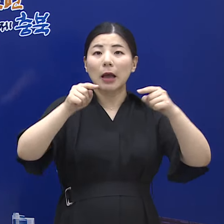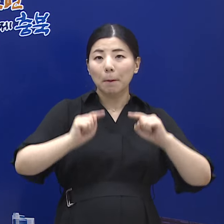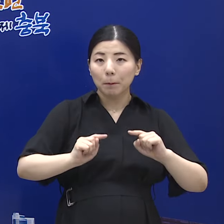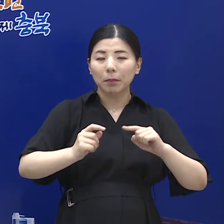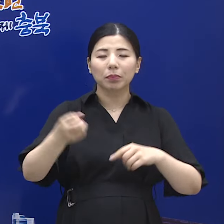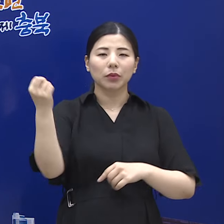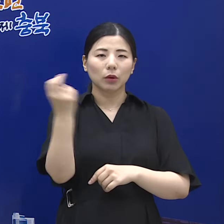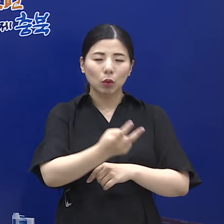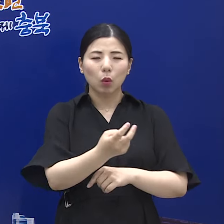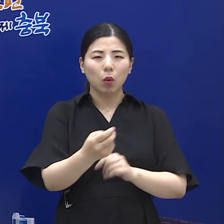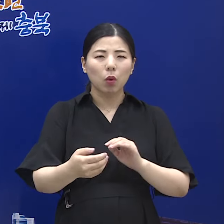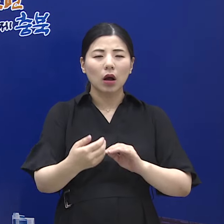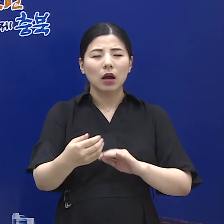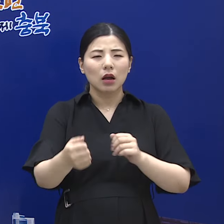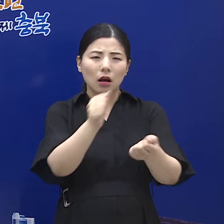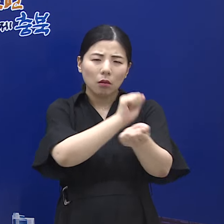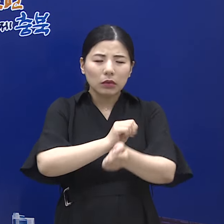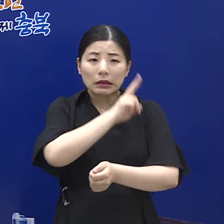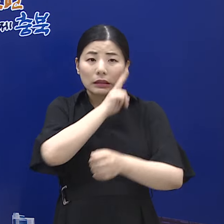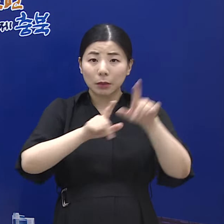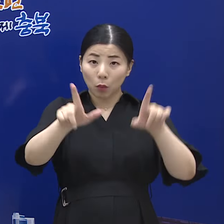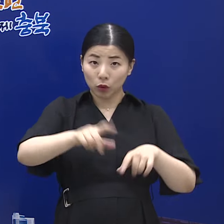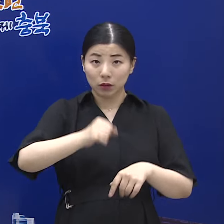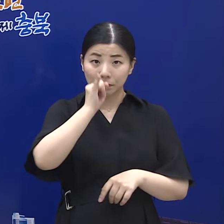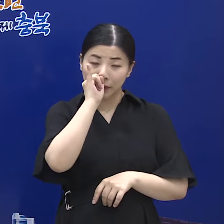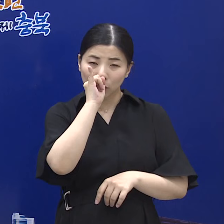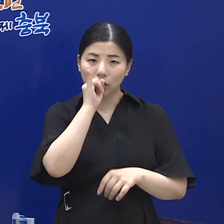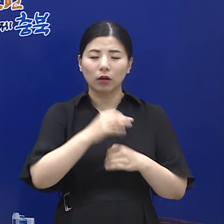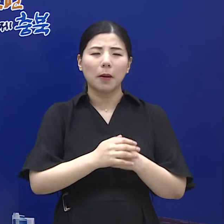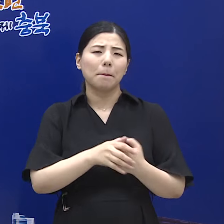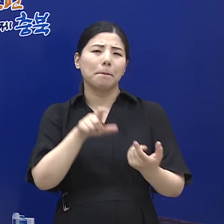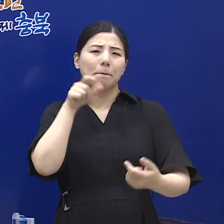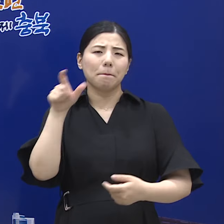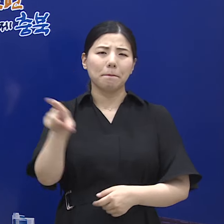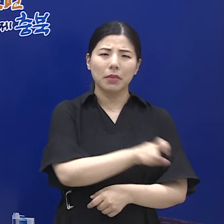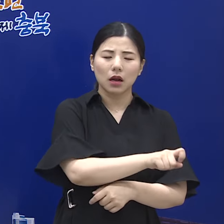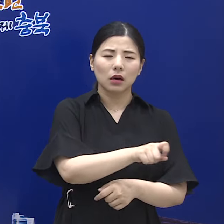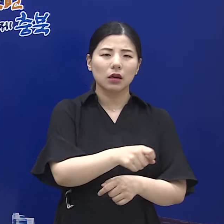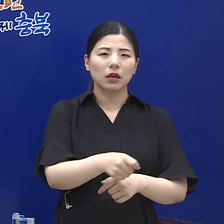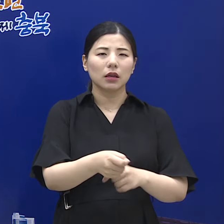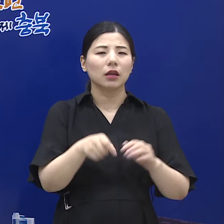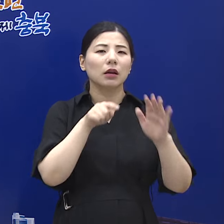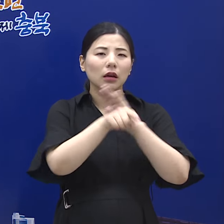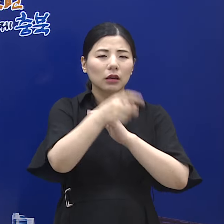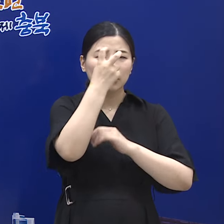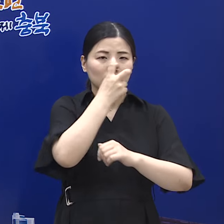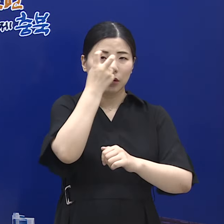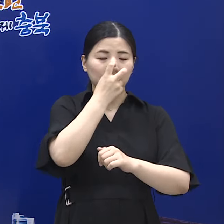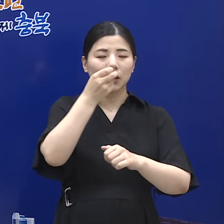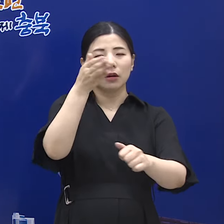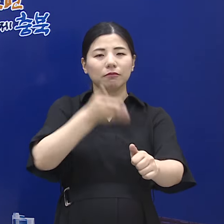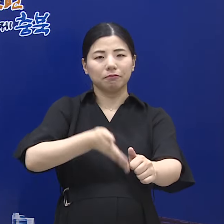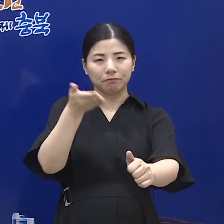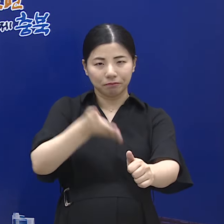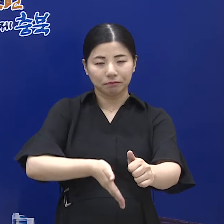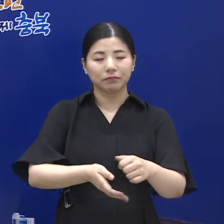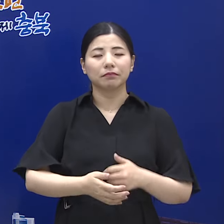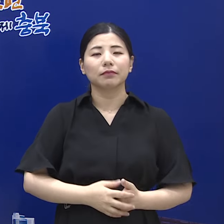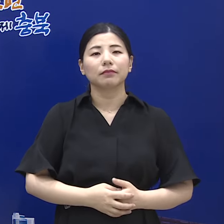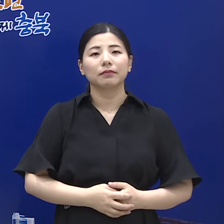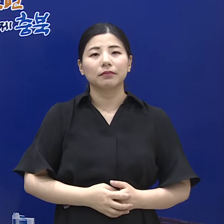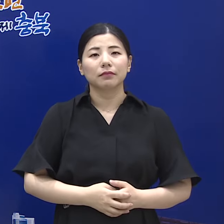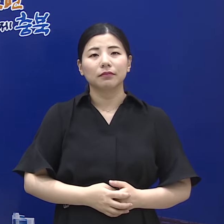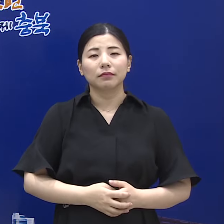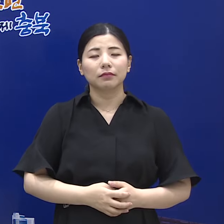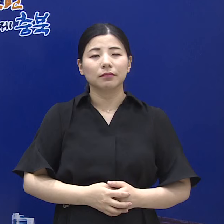감염 의심 증상이 있을 경우 빠른 시일 내에 진단검사를 받으실 것을 간곡히 요청드립니다.